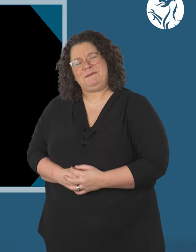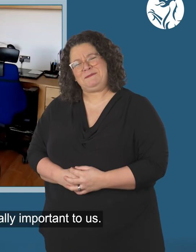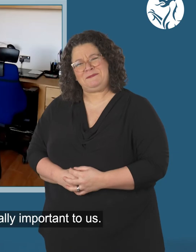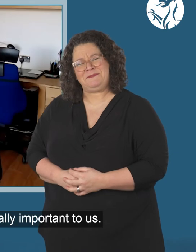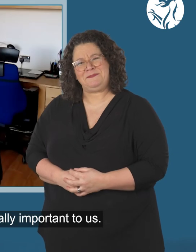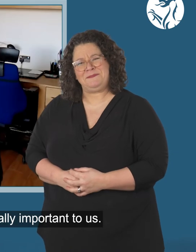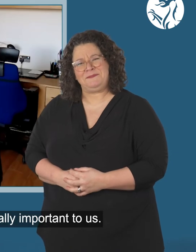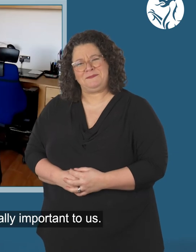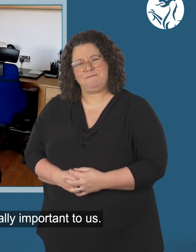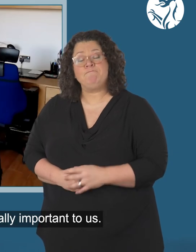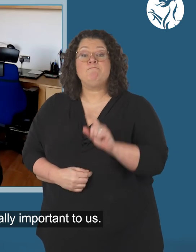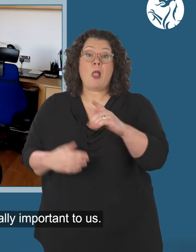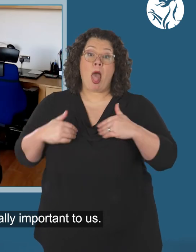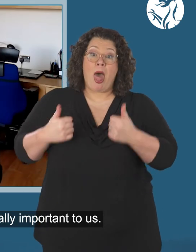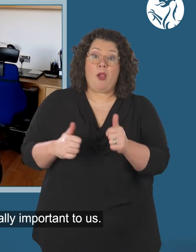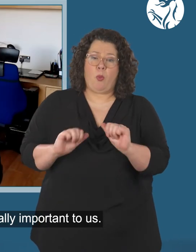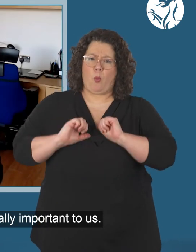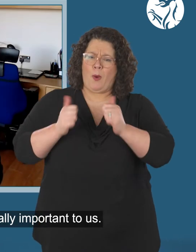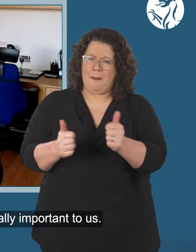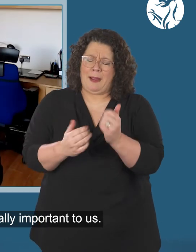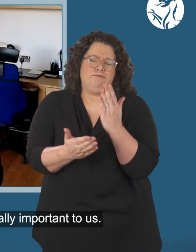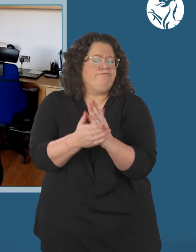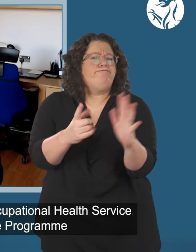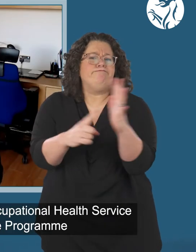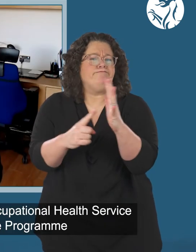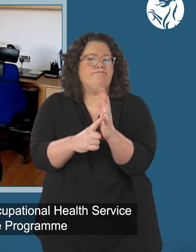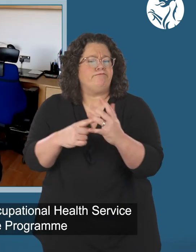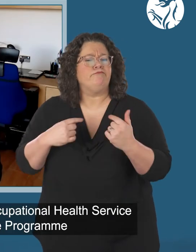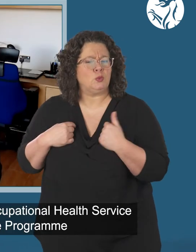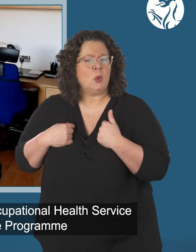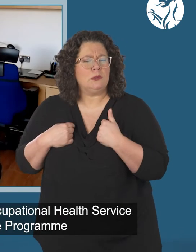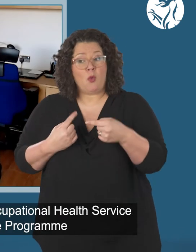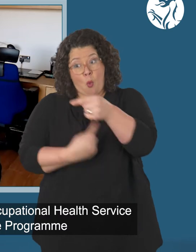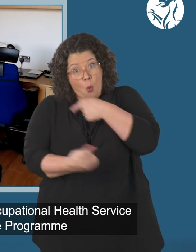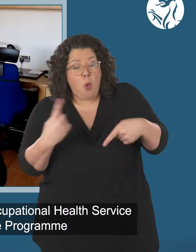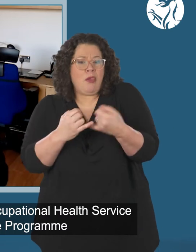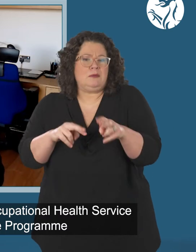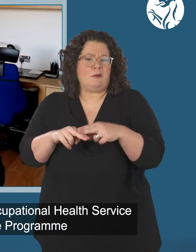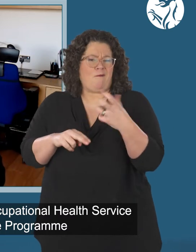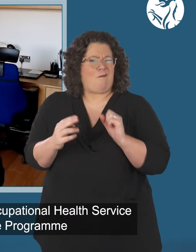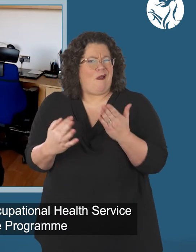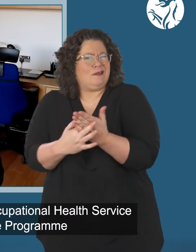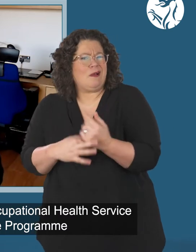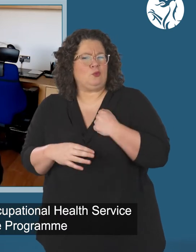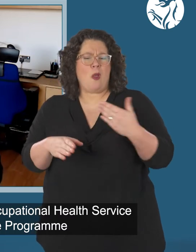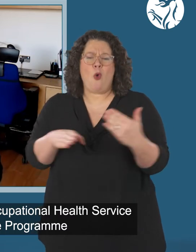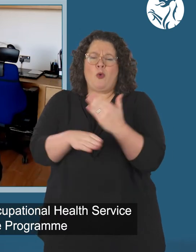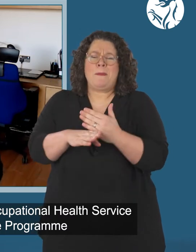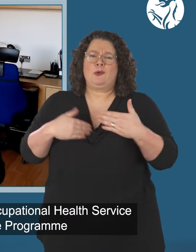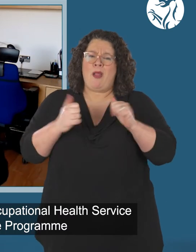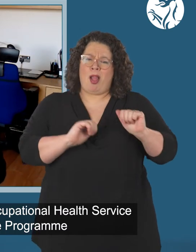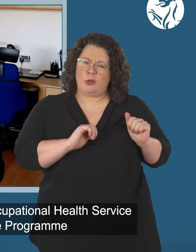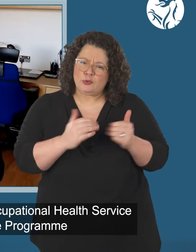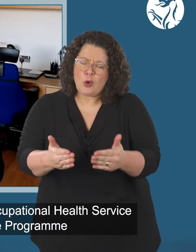Your health and wellbeing is really important to us. All our staff have access to our occupational health service